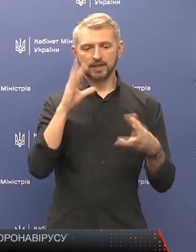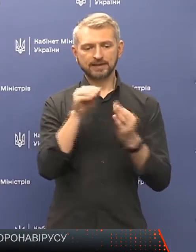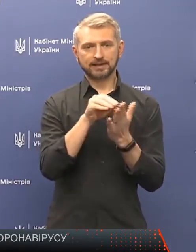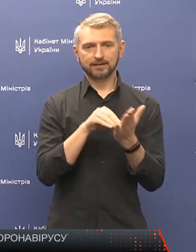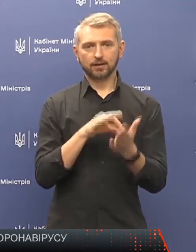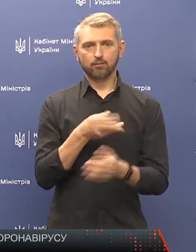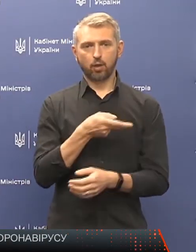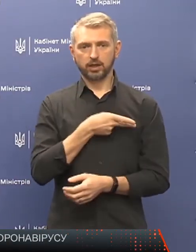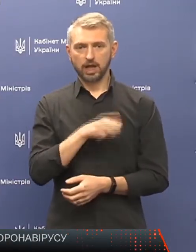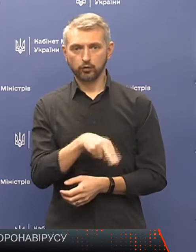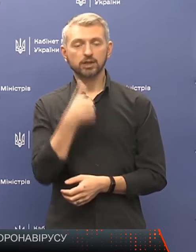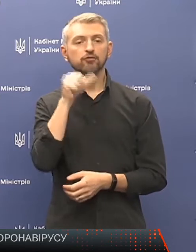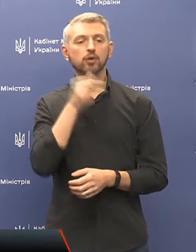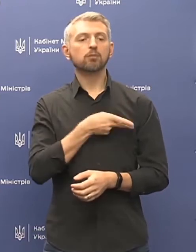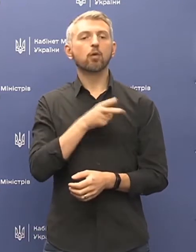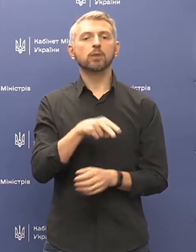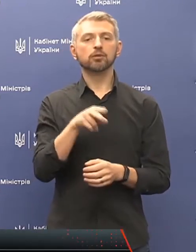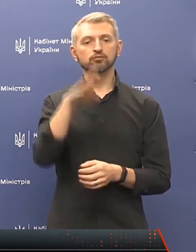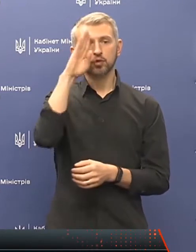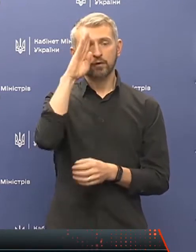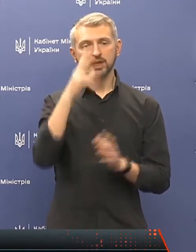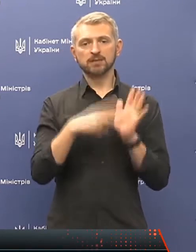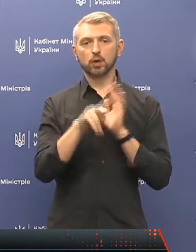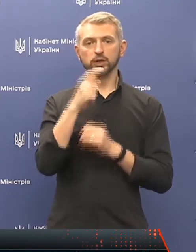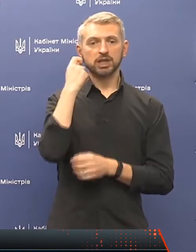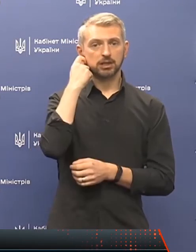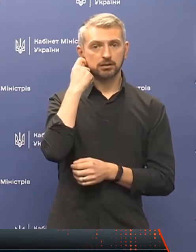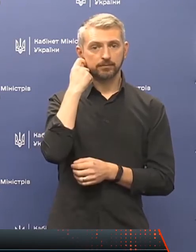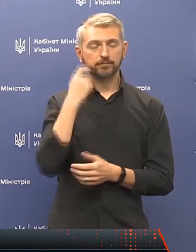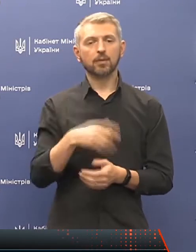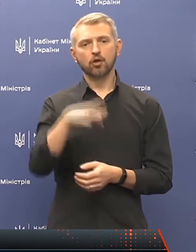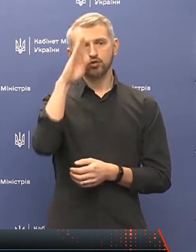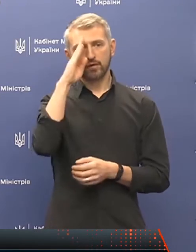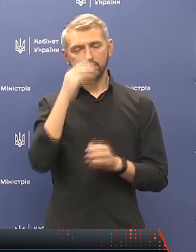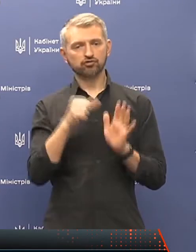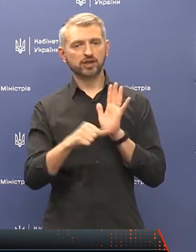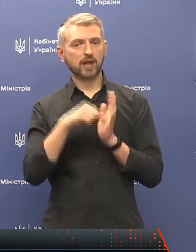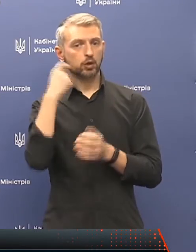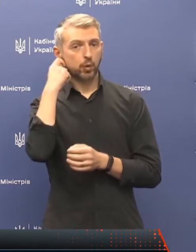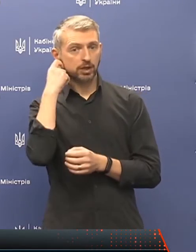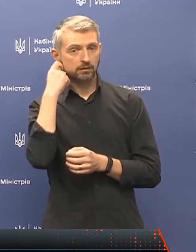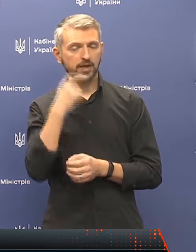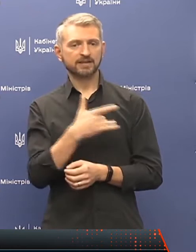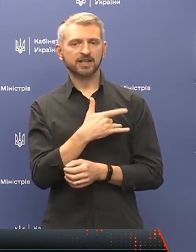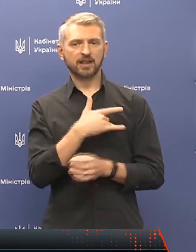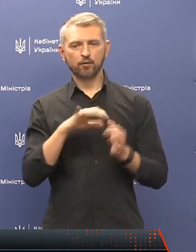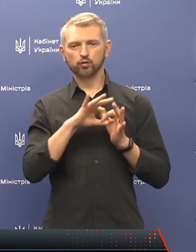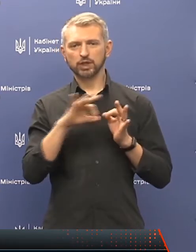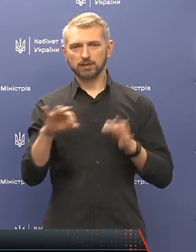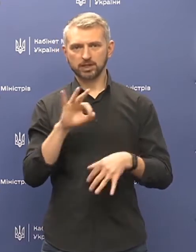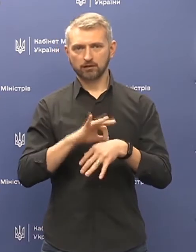по летальності. Вчора помер чоловік 71 рік, чоловік 60 років із серцево-судинними захворюваннями,